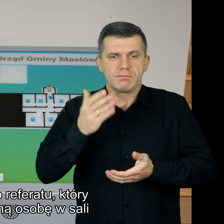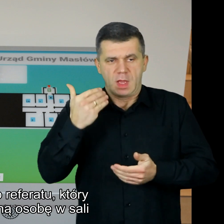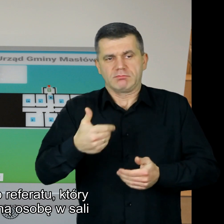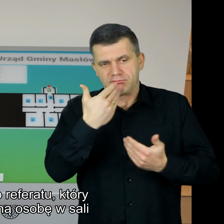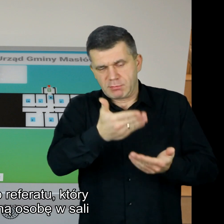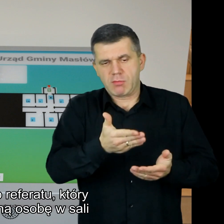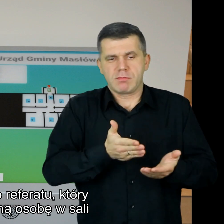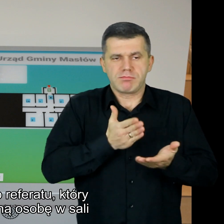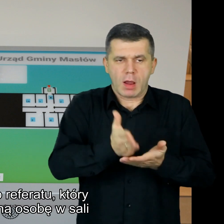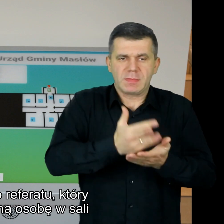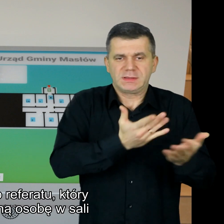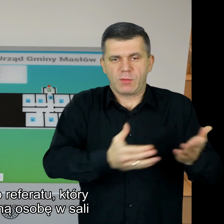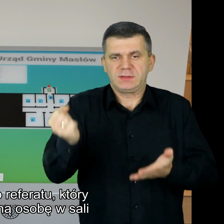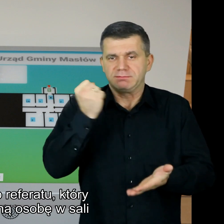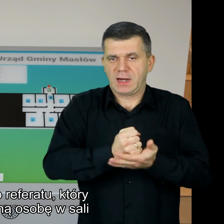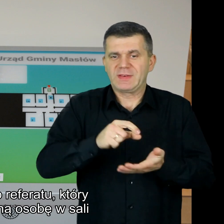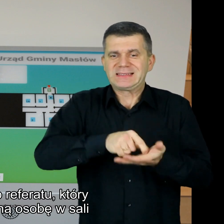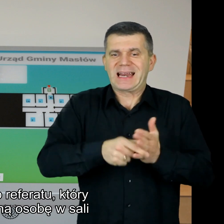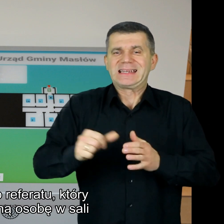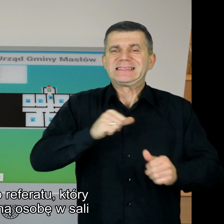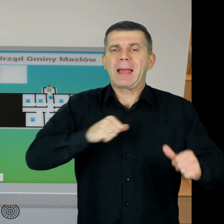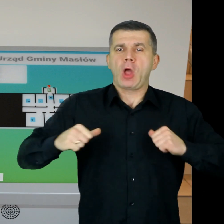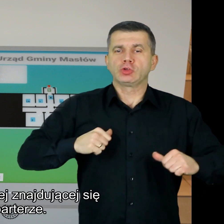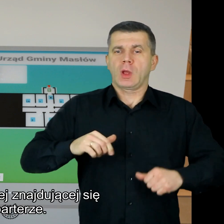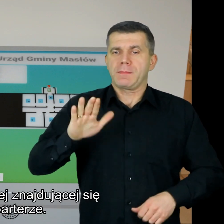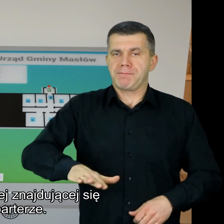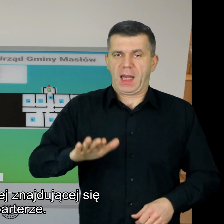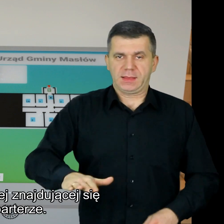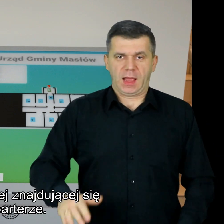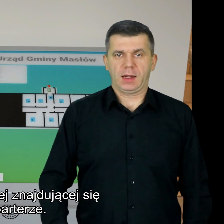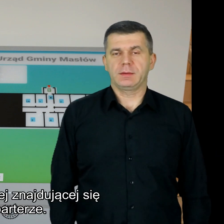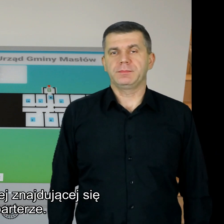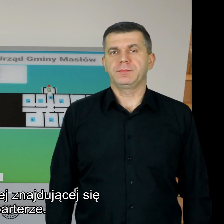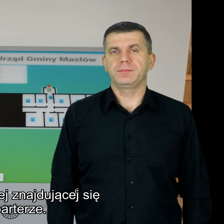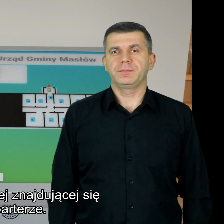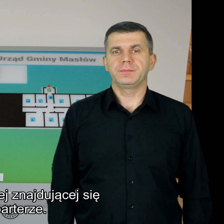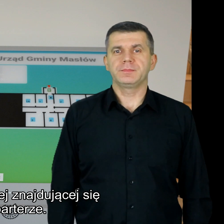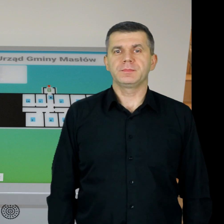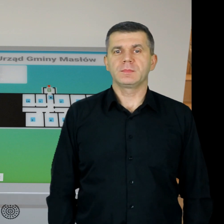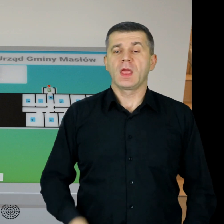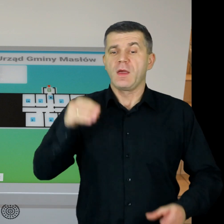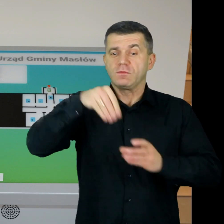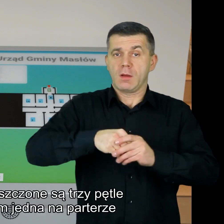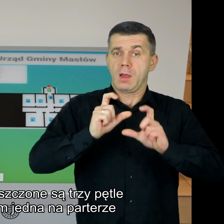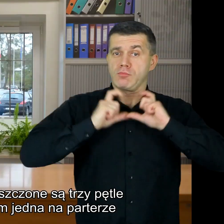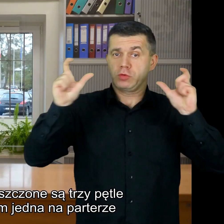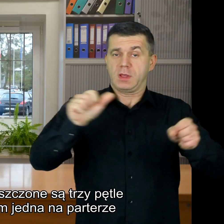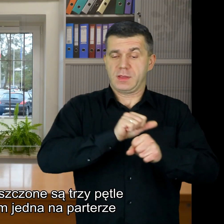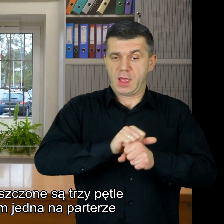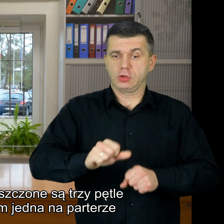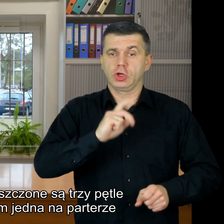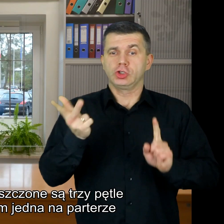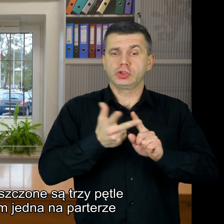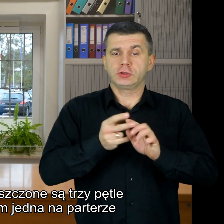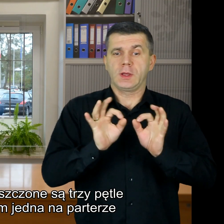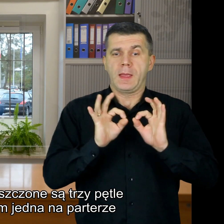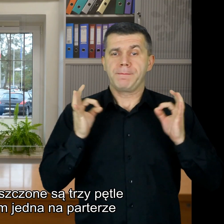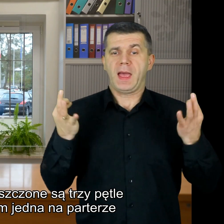referatu, który obsłuży daną osobę w sali samorządowej znajdującej się na parterze W budynku umieszczone są trzy